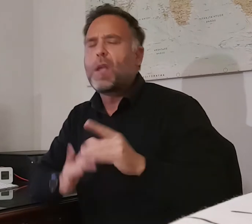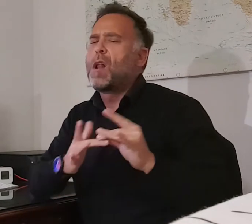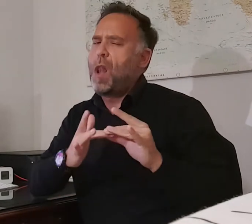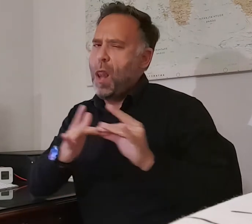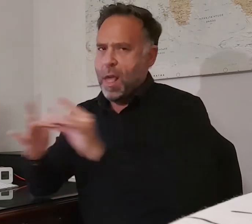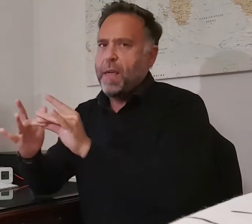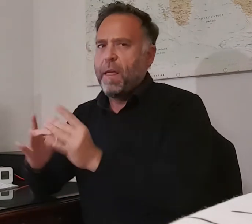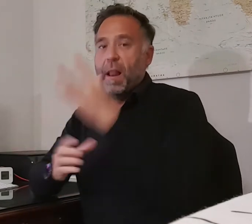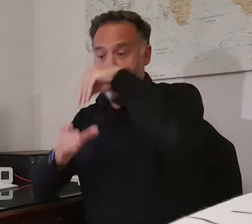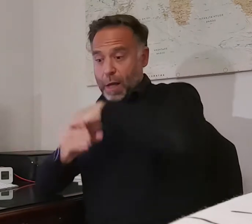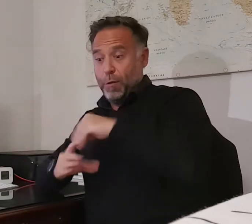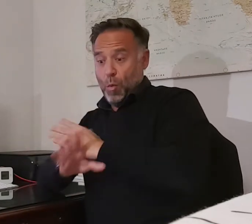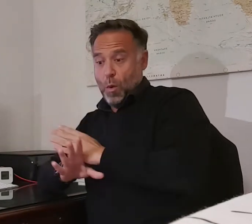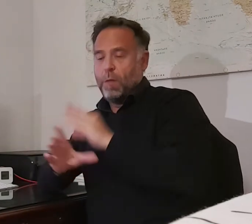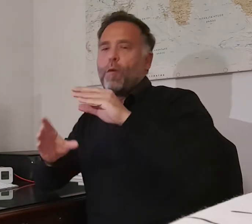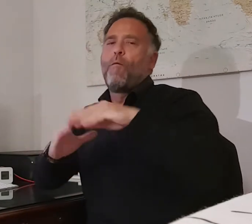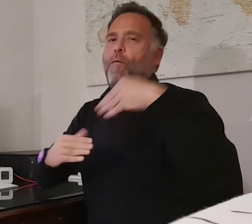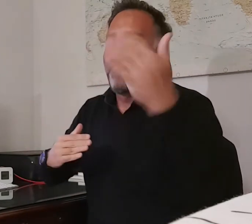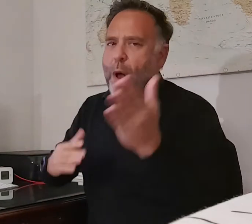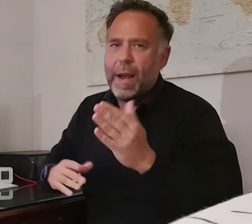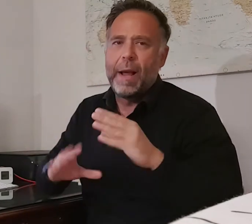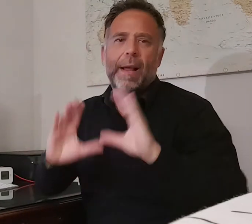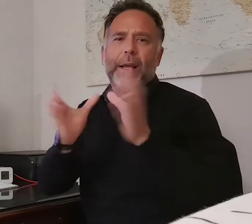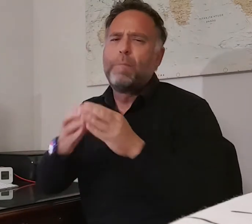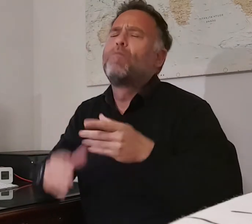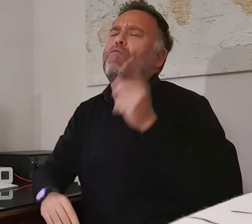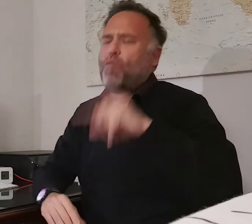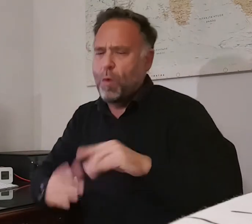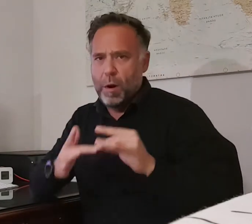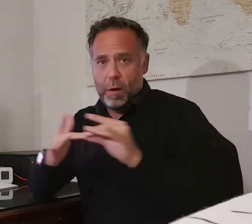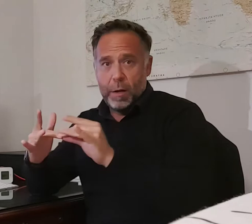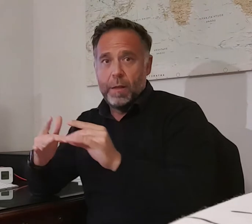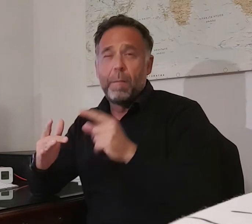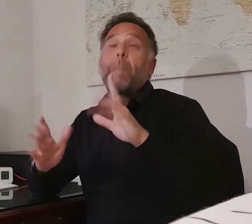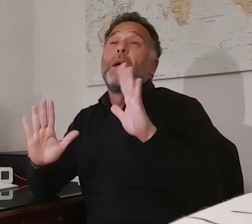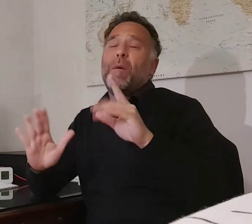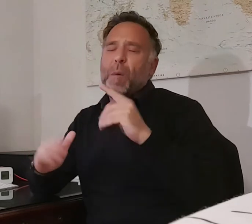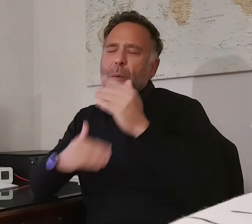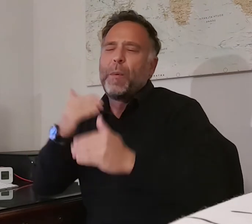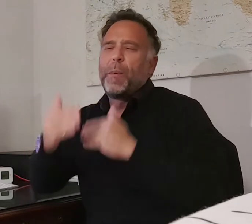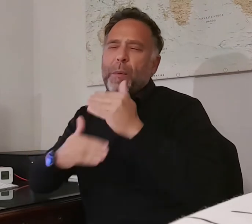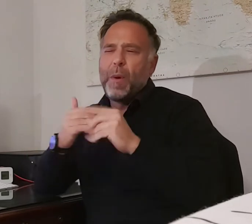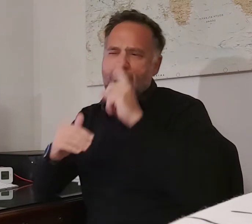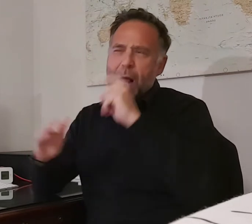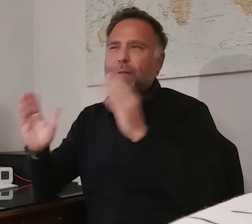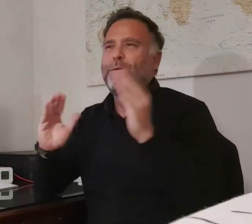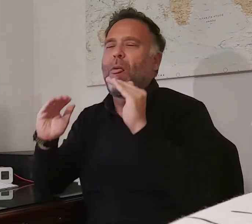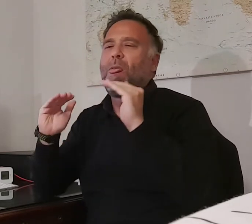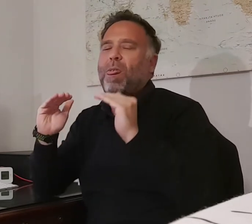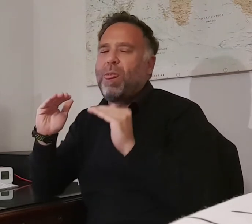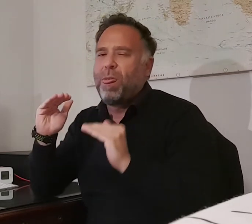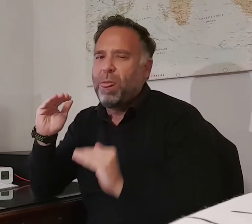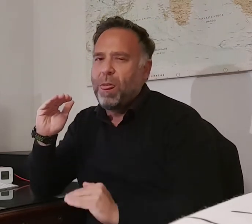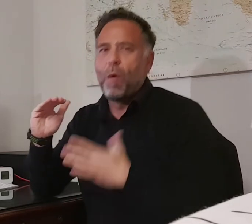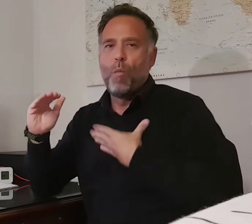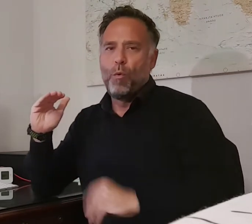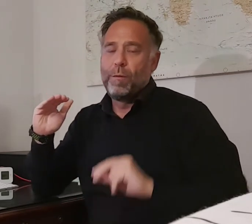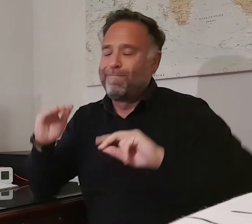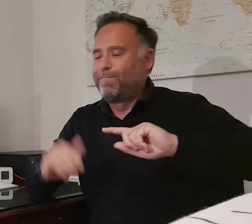pista, el bueno de Sánchez Bernal supo lidiar con los años menos brillantes del equipo. El primer descenso a la liga